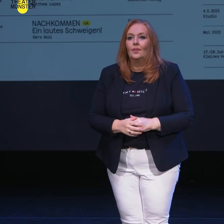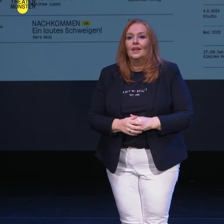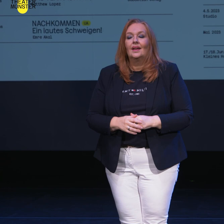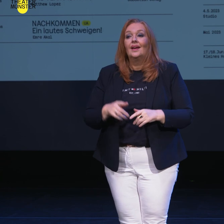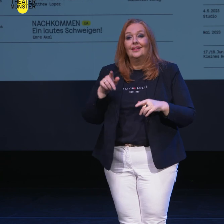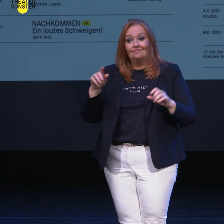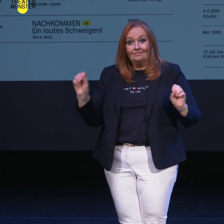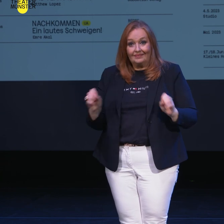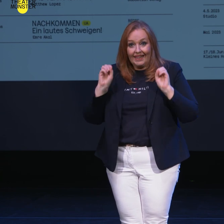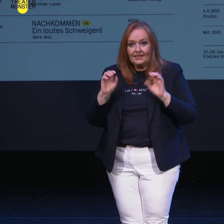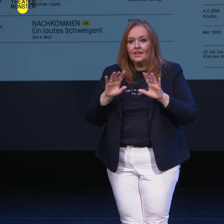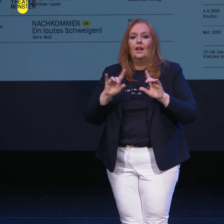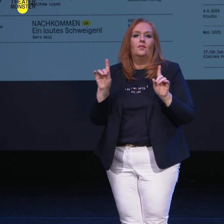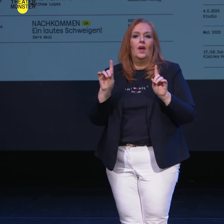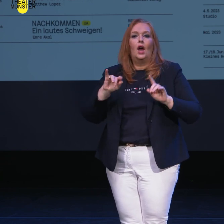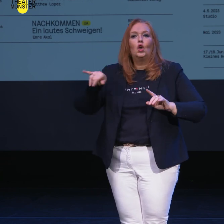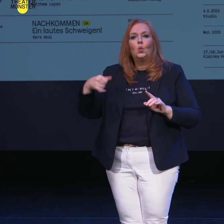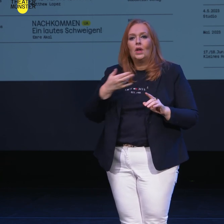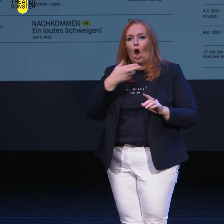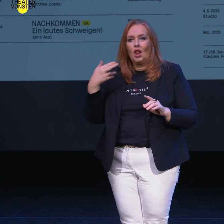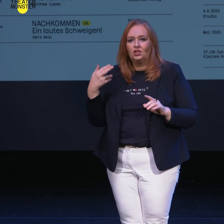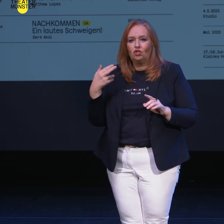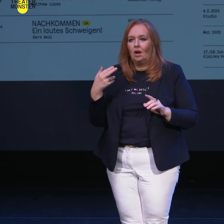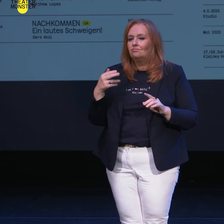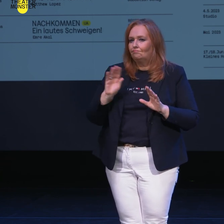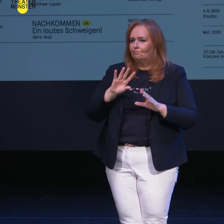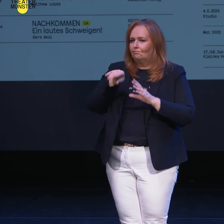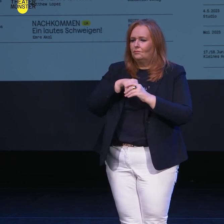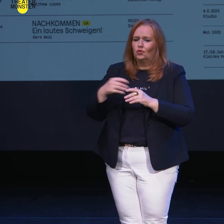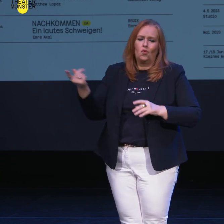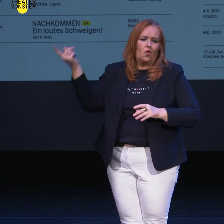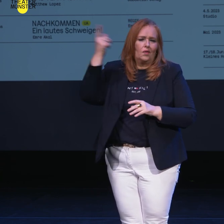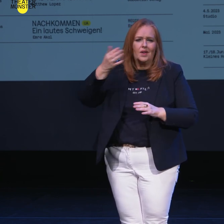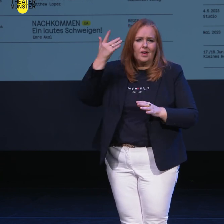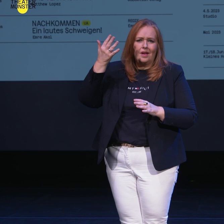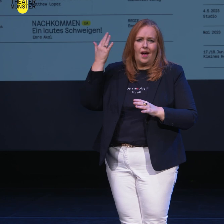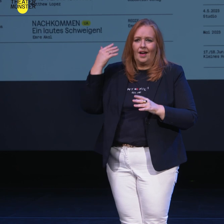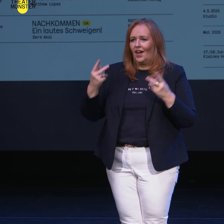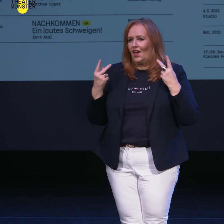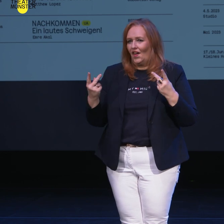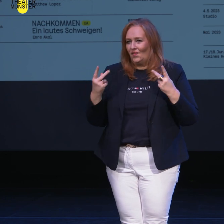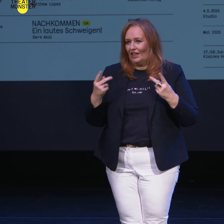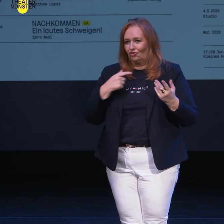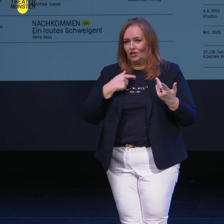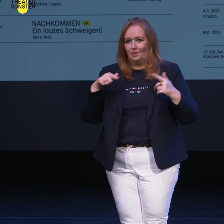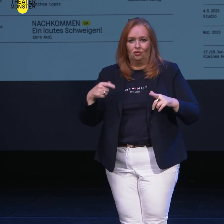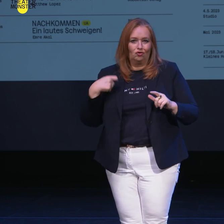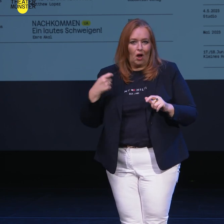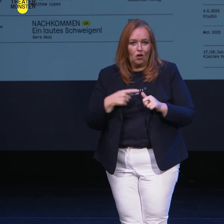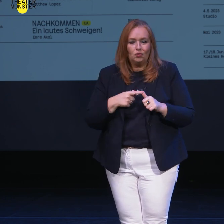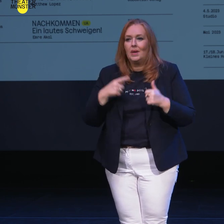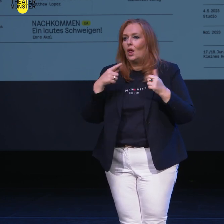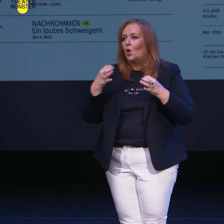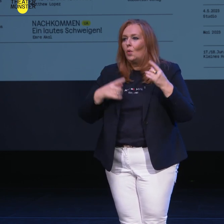Inszenieren wird das Stück Julia Hölscher. Julia Hölscher gehört seit vielen, vielen Jahren zu den wichtigen Stimmen im Schauspiel, aber auch im